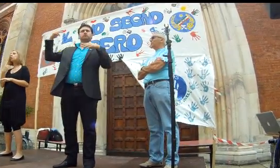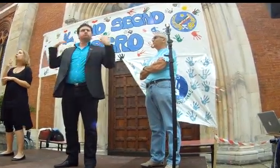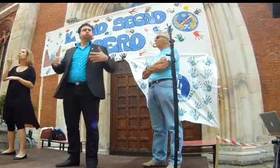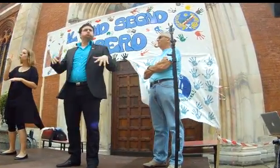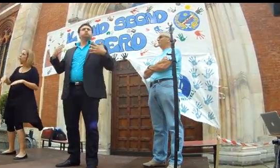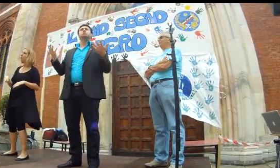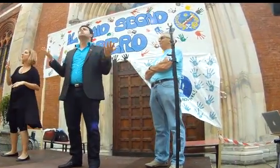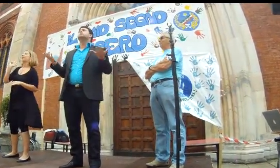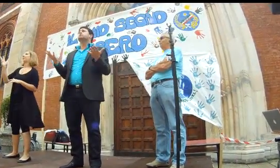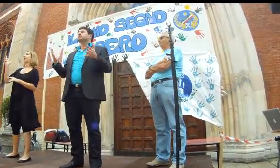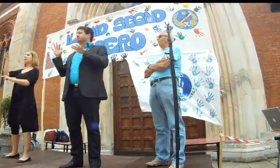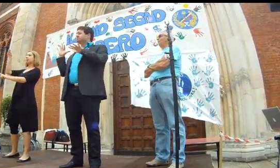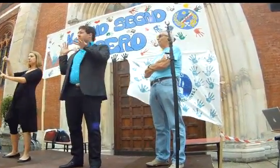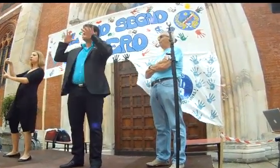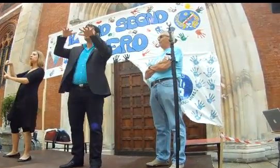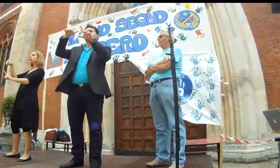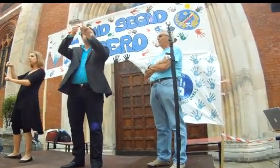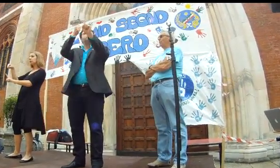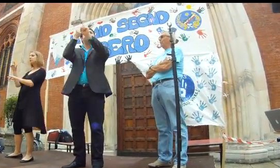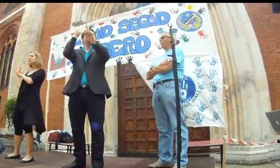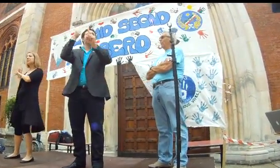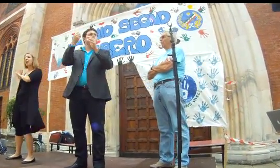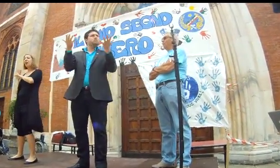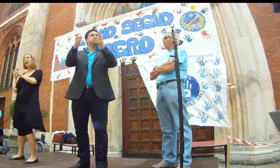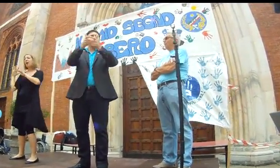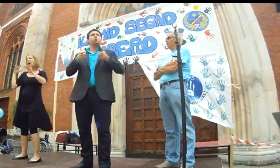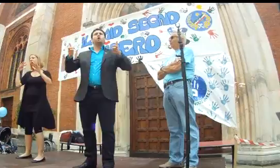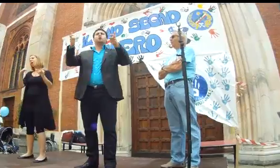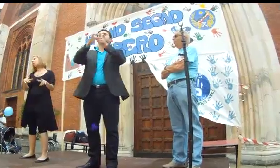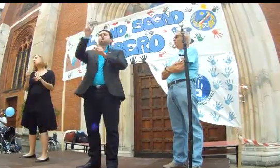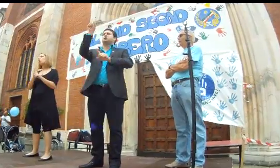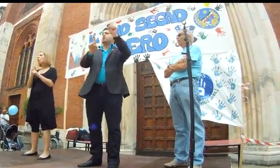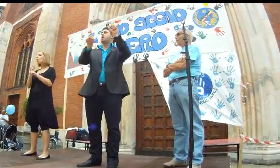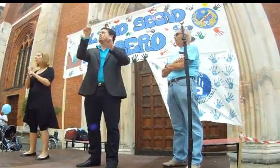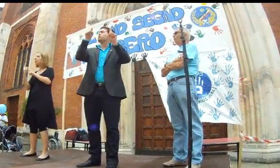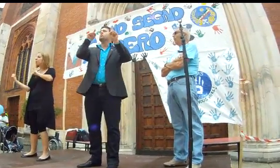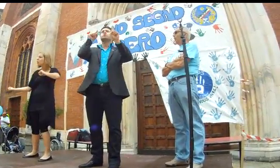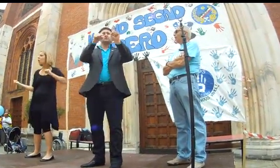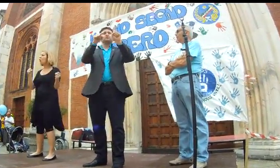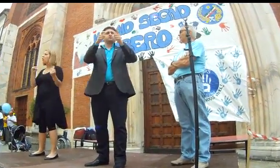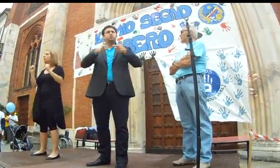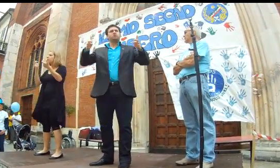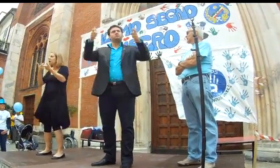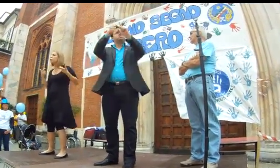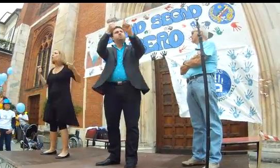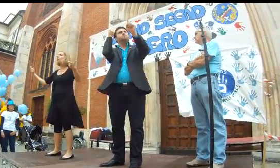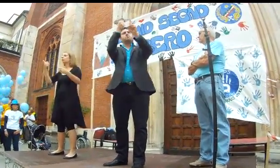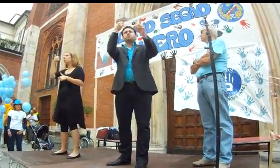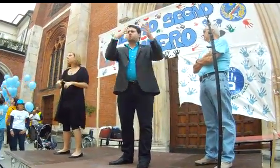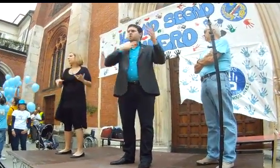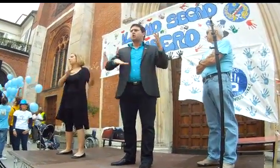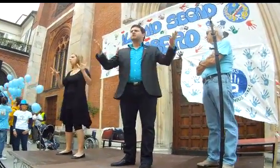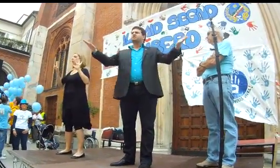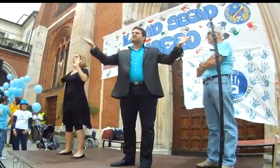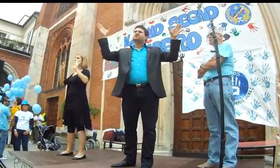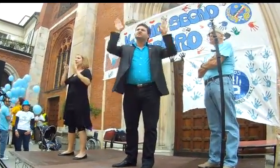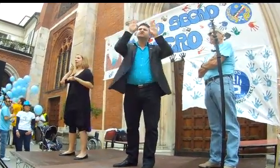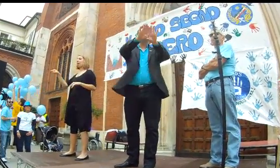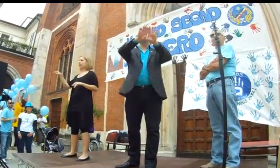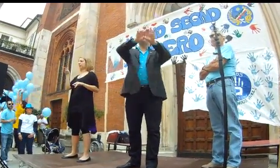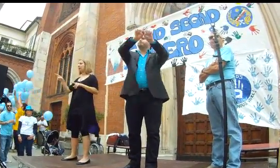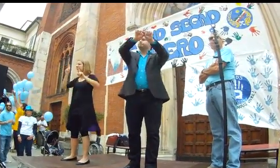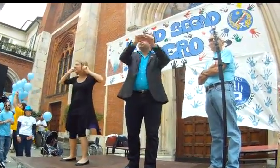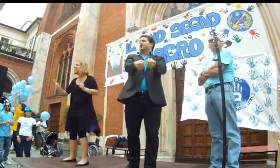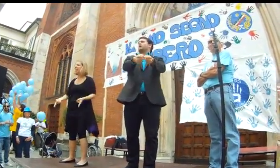Il 27 e il 28 giugno 2013 ci sono tantissime persone che sono